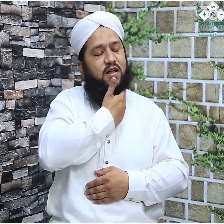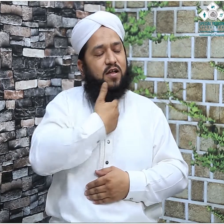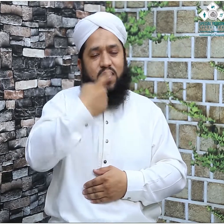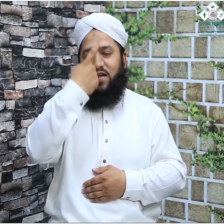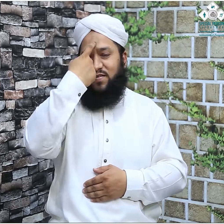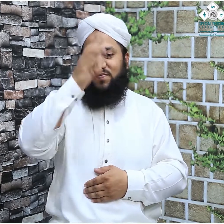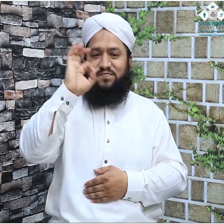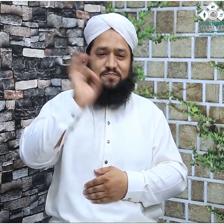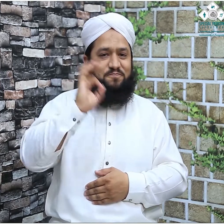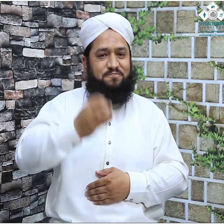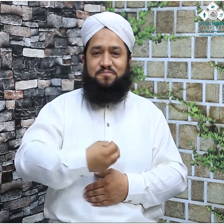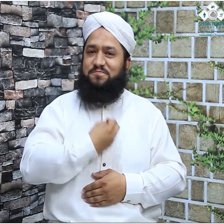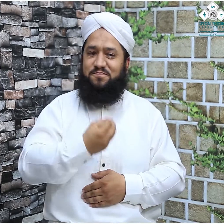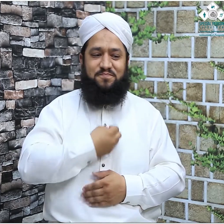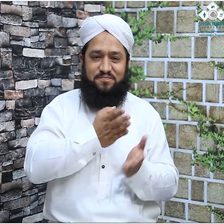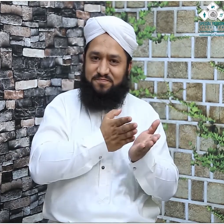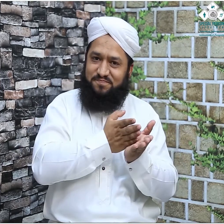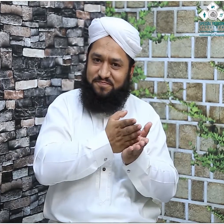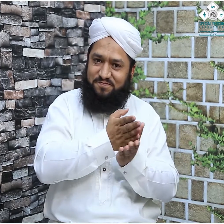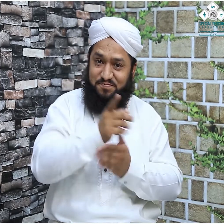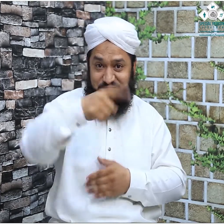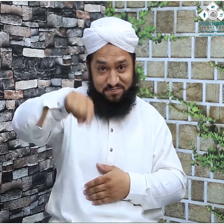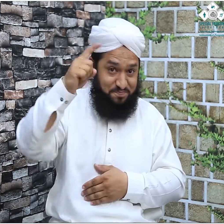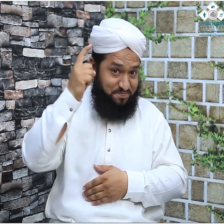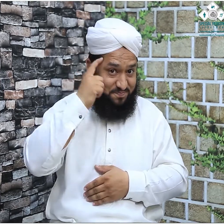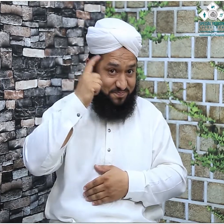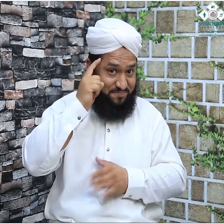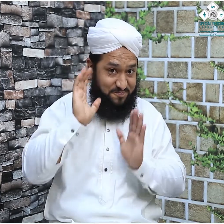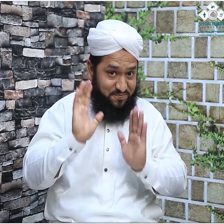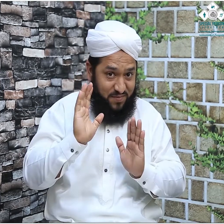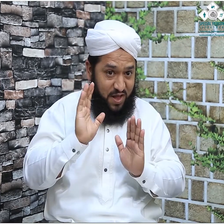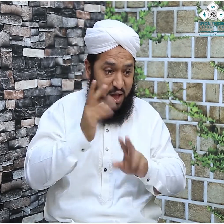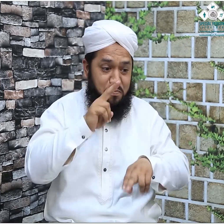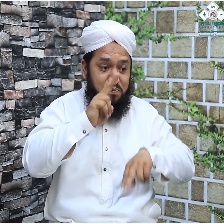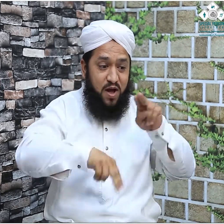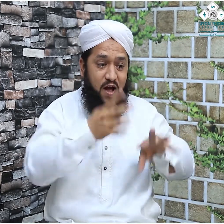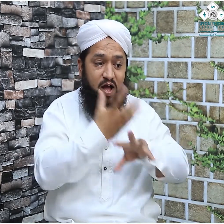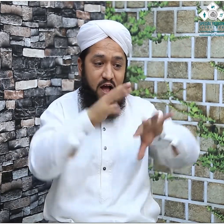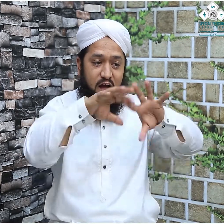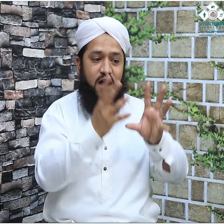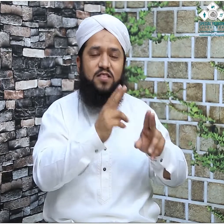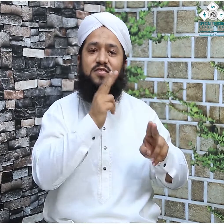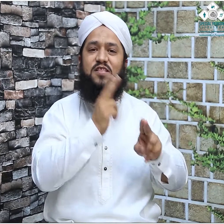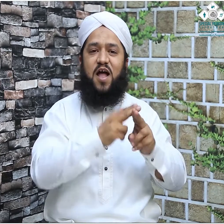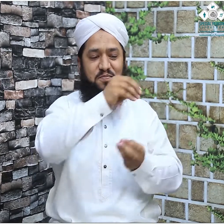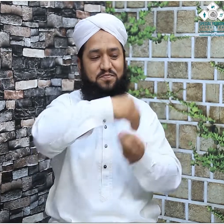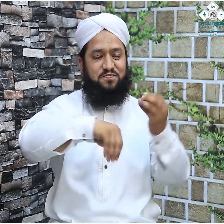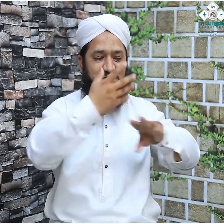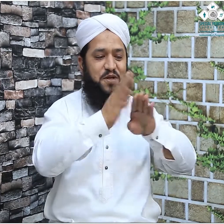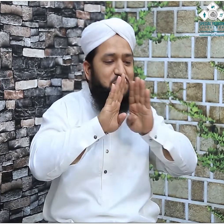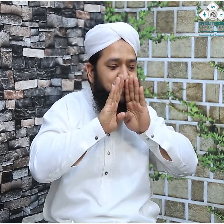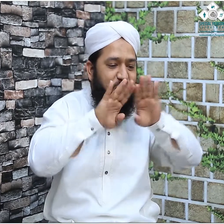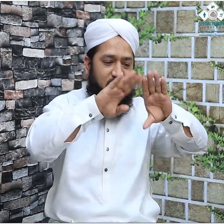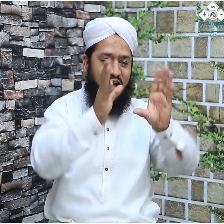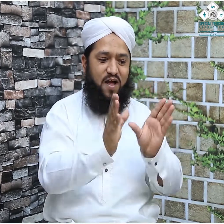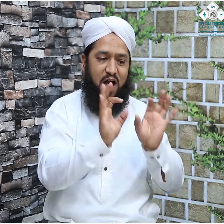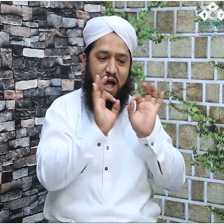سعادت سمجھتا ہے امید ہے آپ سب سمجھ گئے ہوں گے کہ آج بات ہو رہی ہے حجرِ اسوت کی وہ پتھر جو کعبہِ